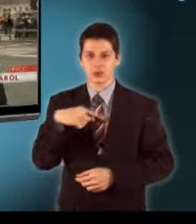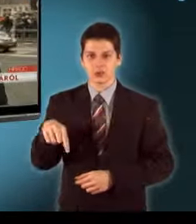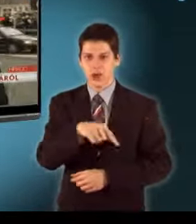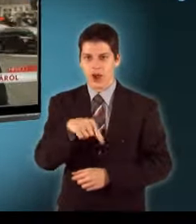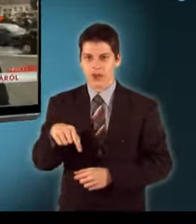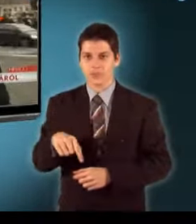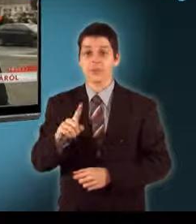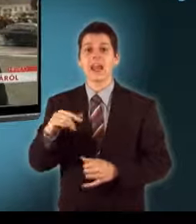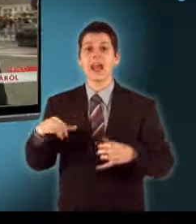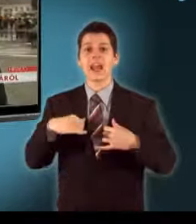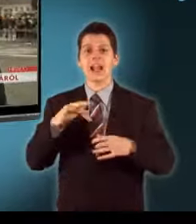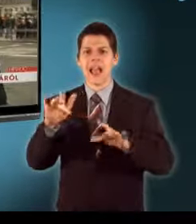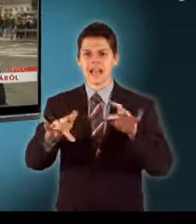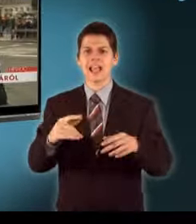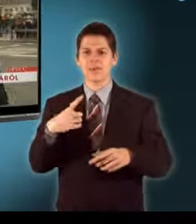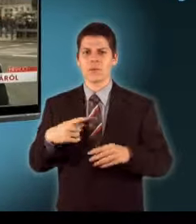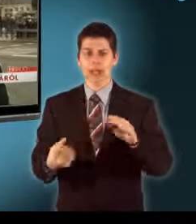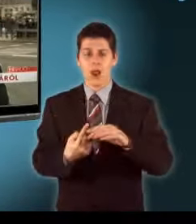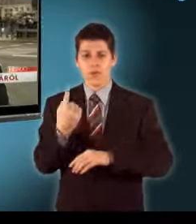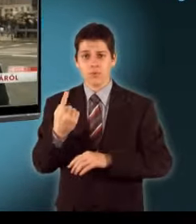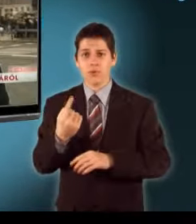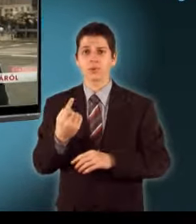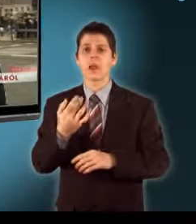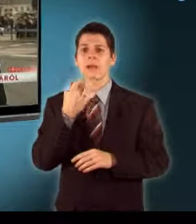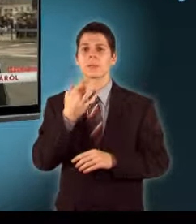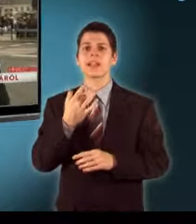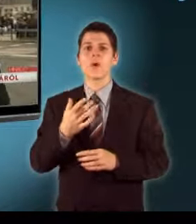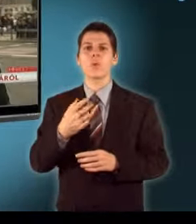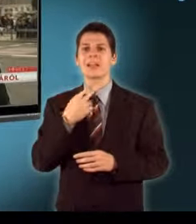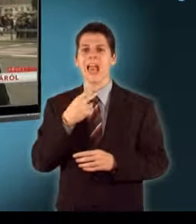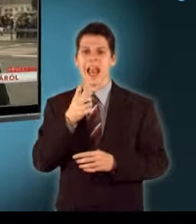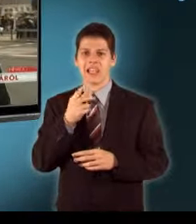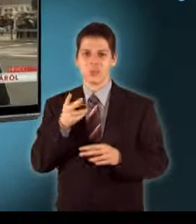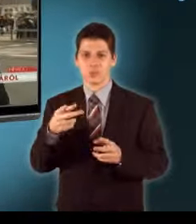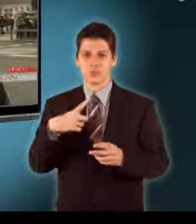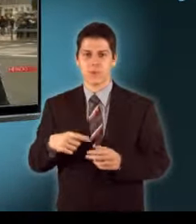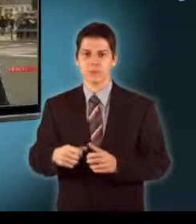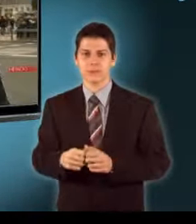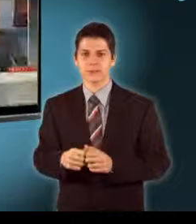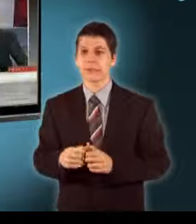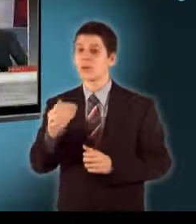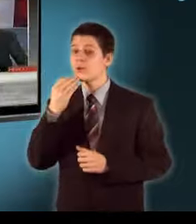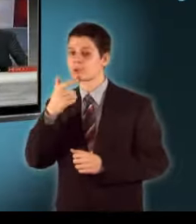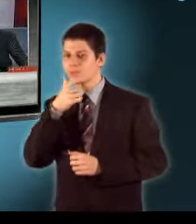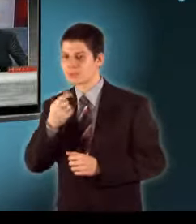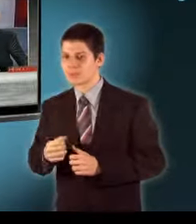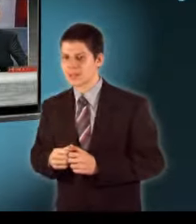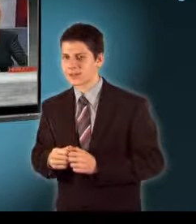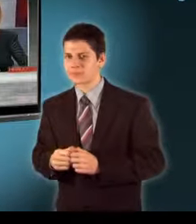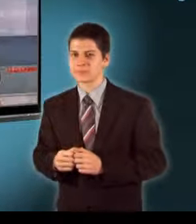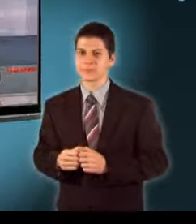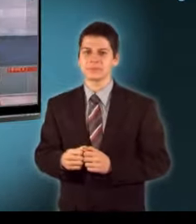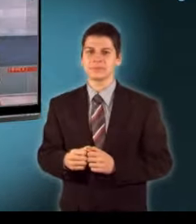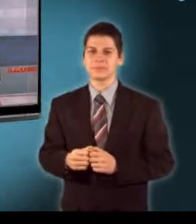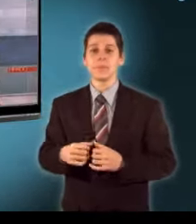A BRFK szerint ez egyébként reggel több helyszínen is előfordult Például a Gyáli úton és a Hegyalja úton Hajagos Andrea, köszönjük szépen